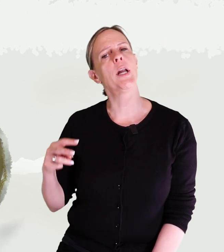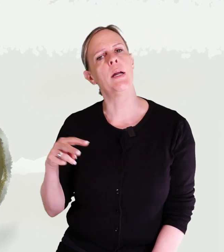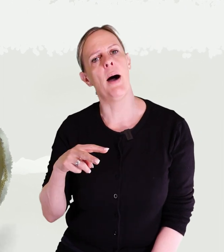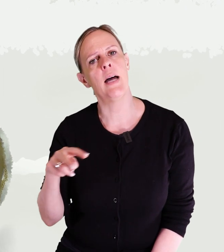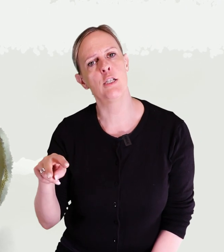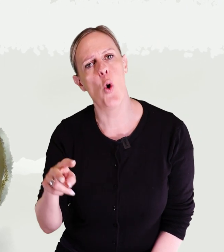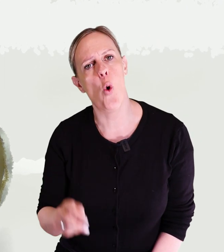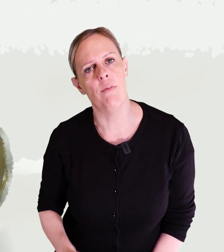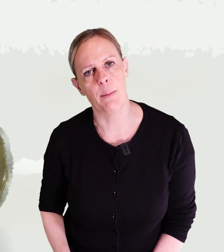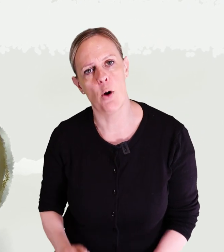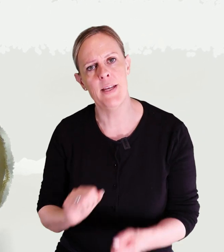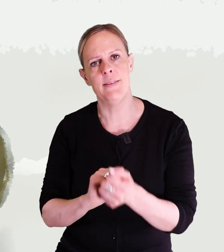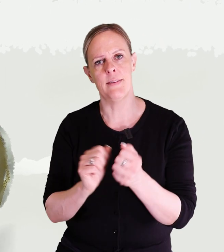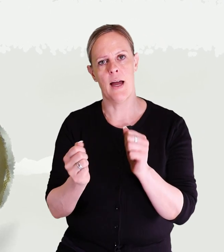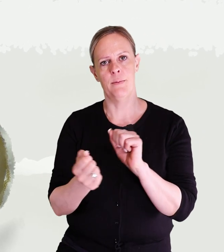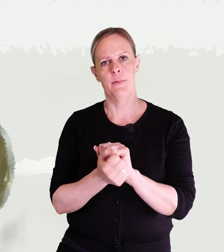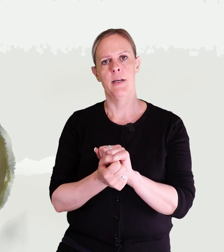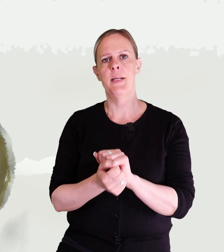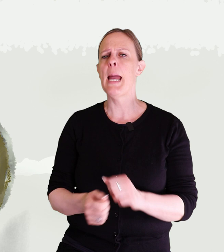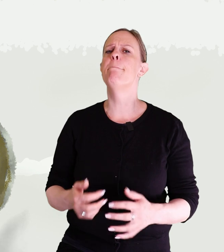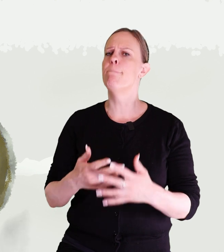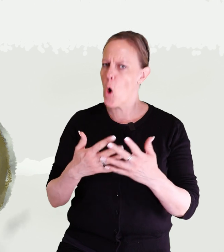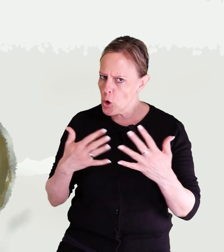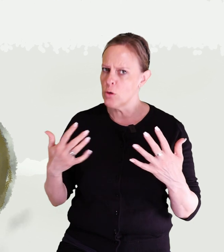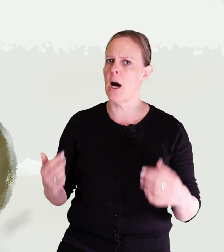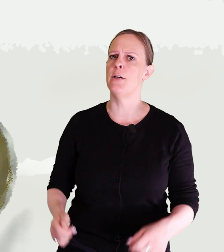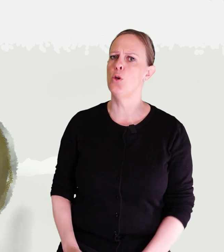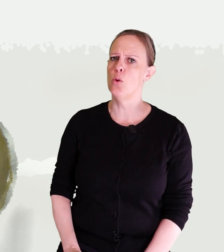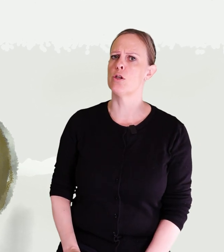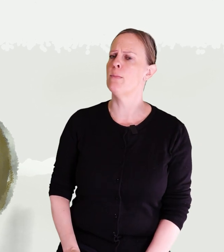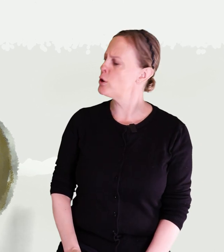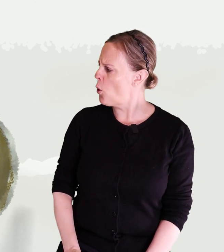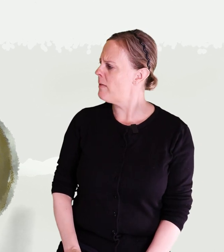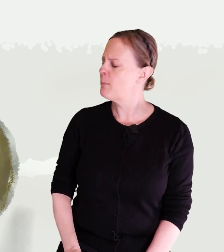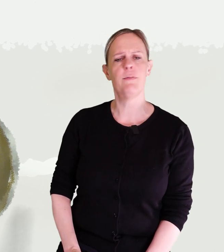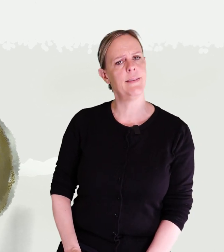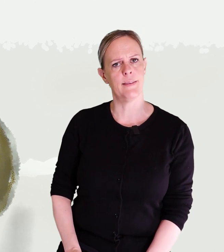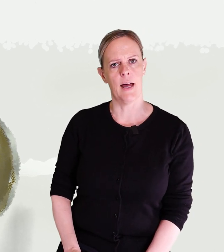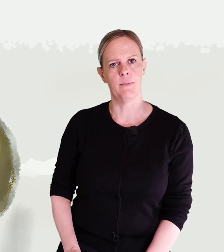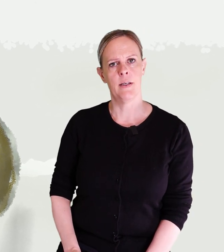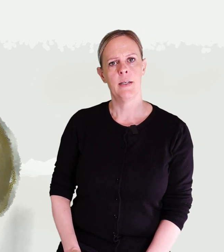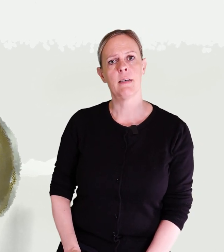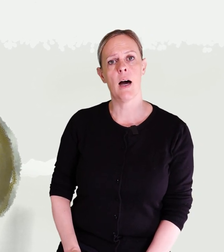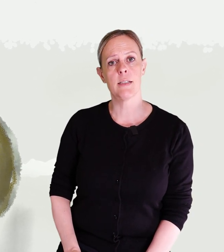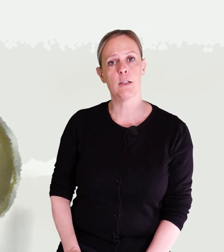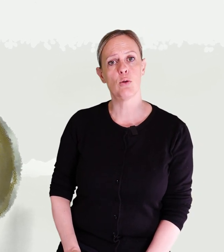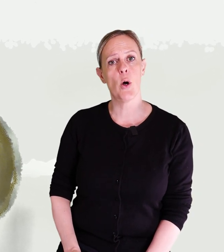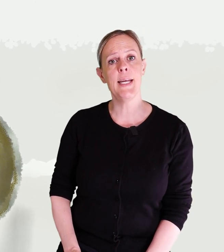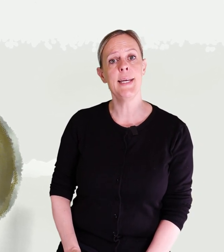Ormarna sover på vintern. Det är många djur som sover på vintern. Det kallas att de går i